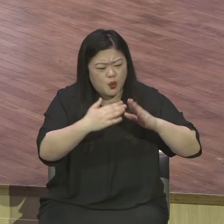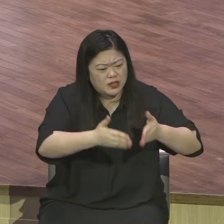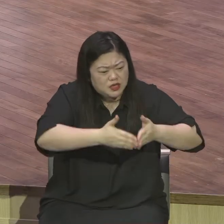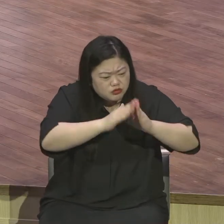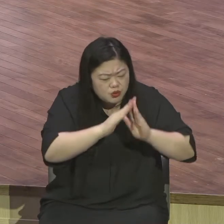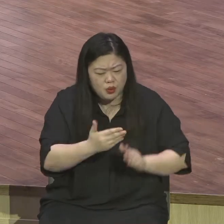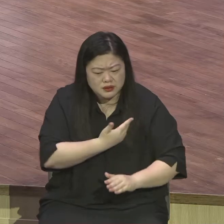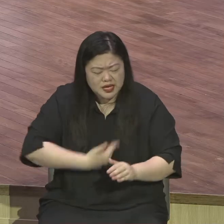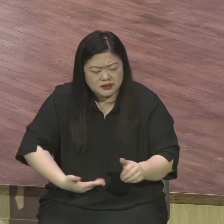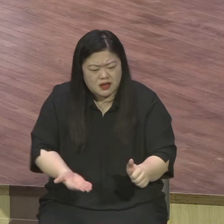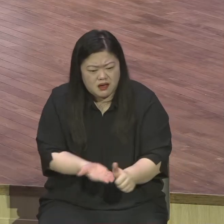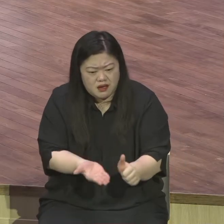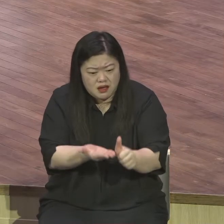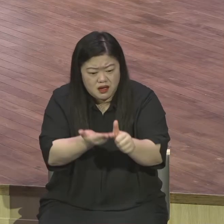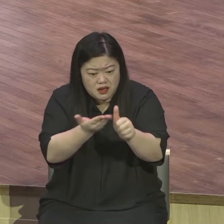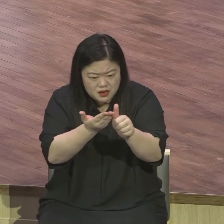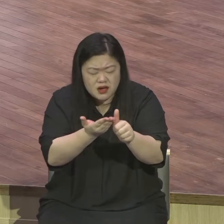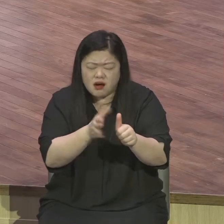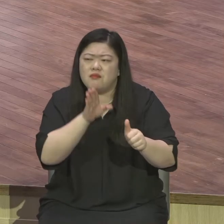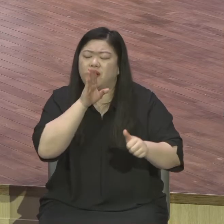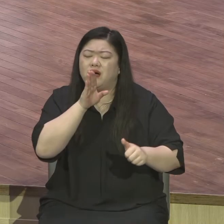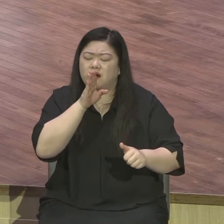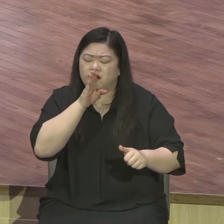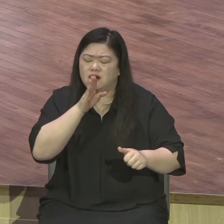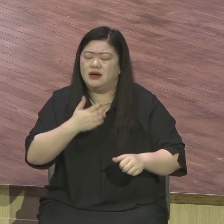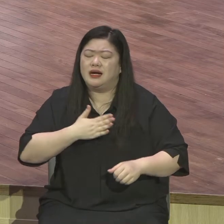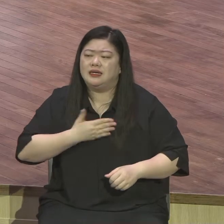무슨 교만이 있습니까 여기 무슨 터셔가 있습니까